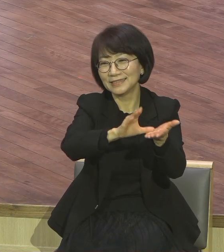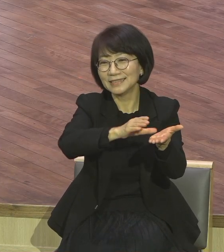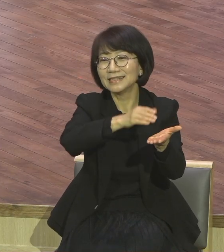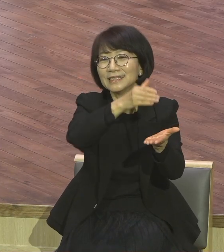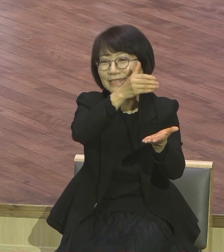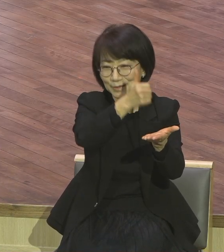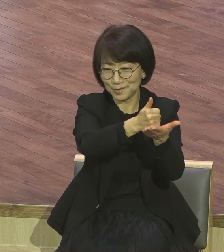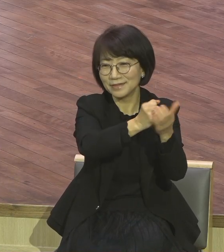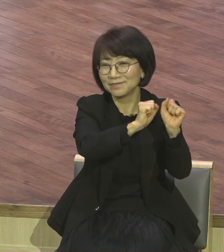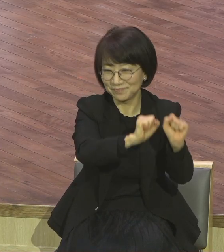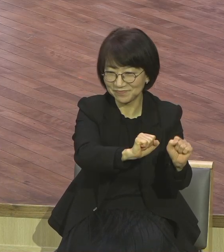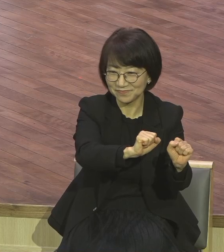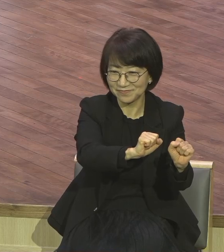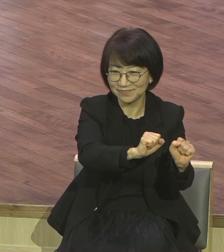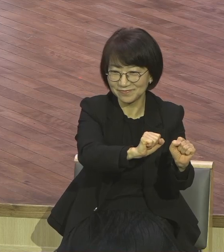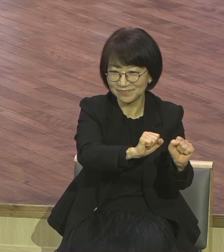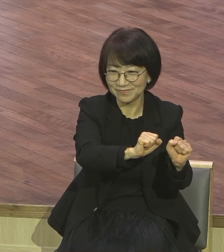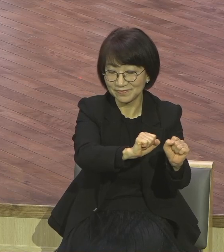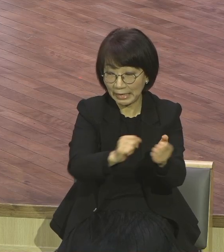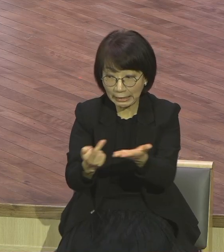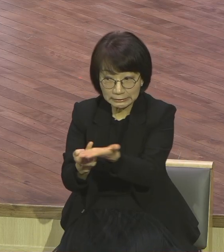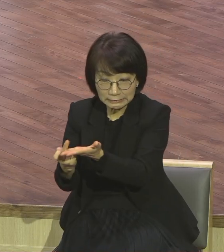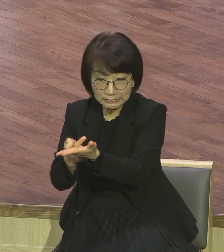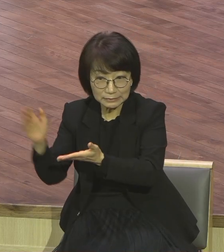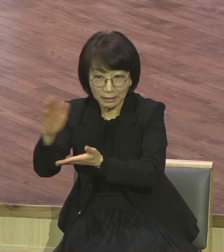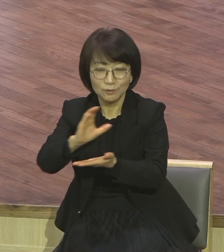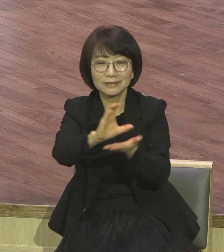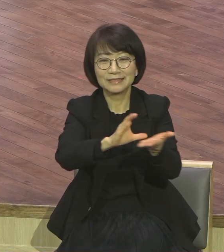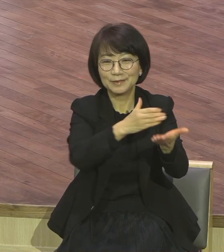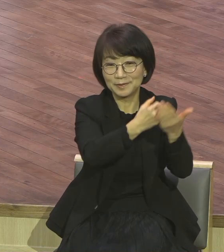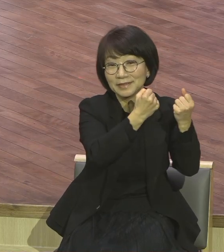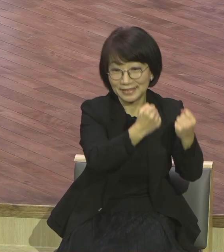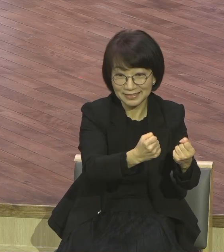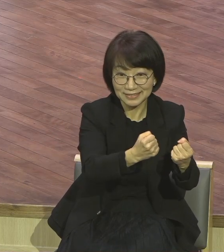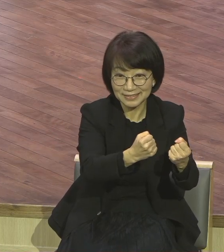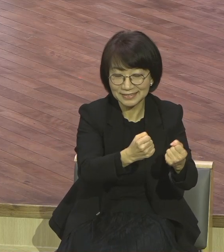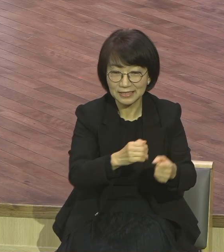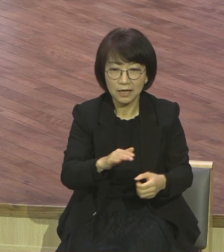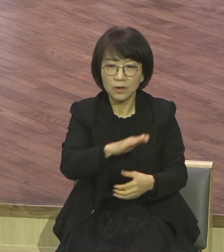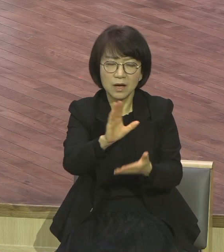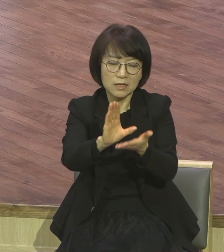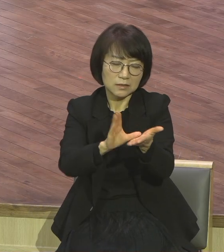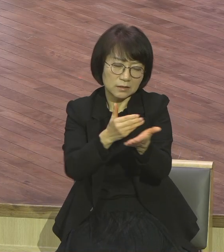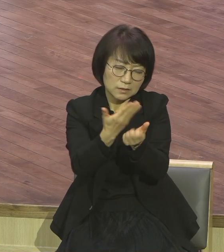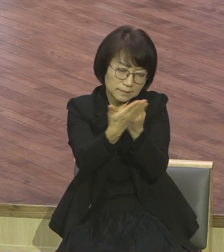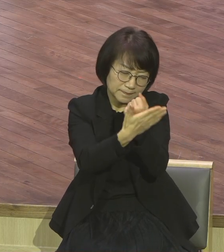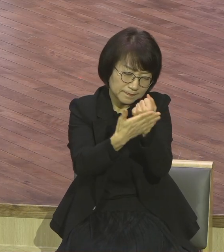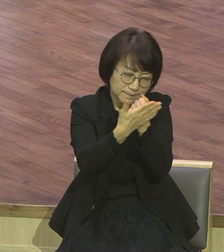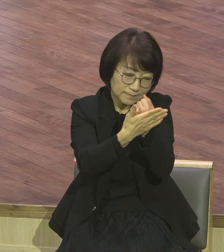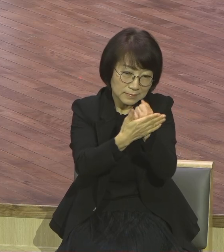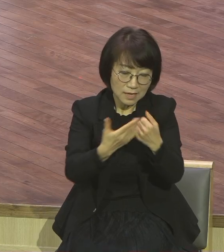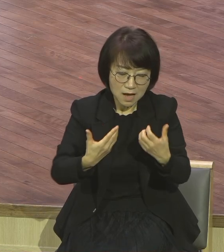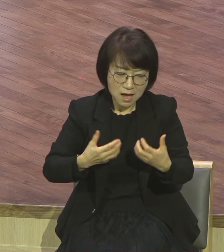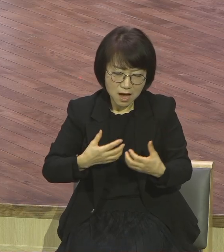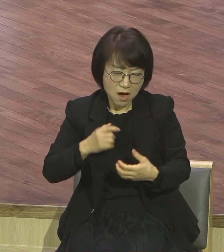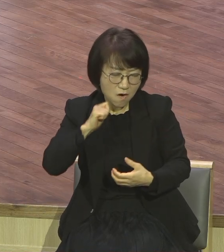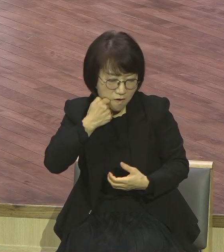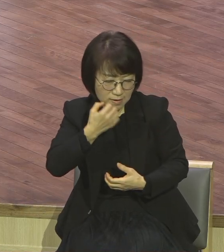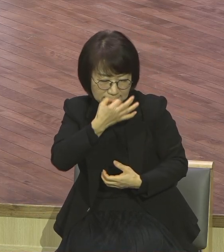그리스도로 인해서 역경과 절망을 넘어서서 참